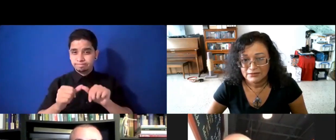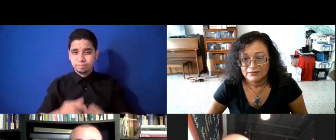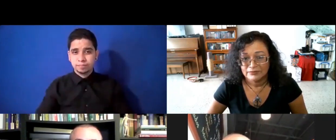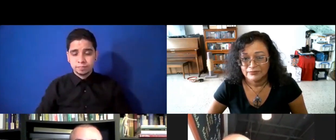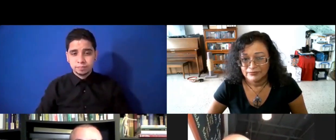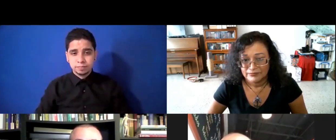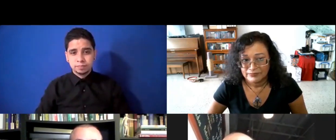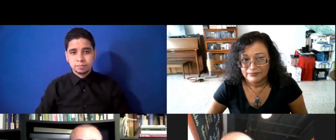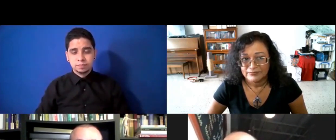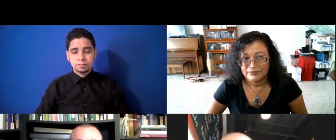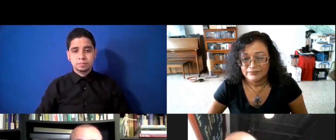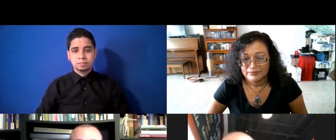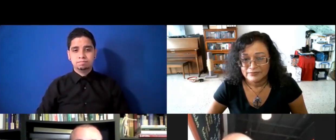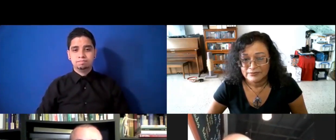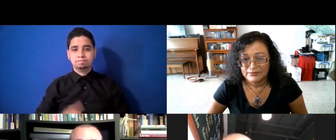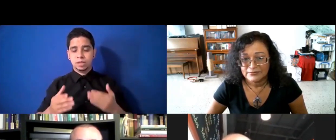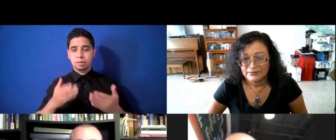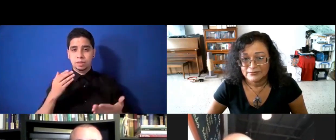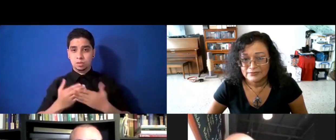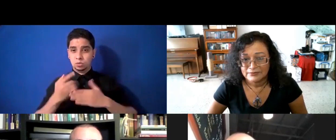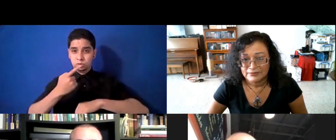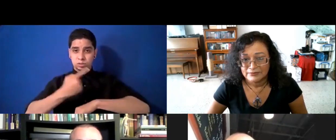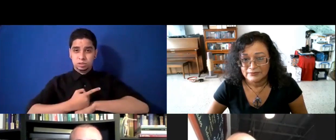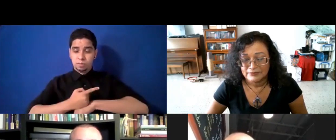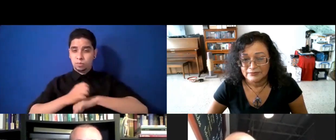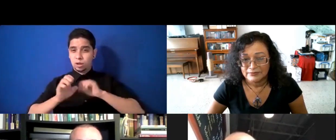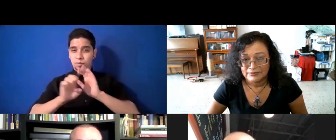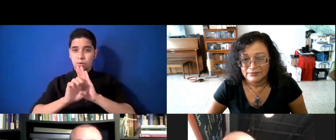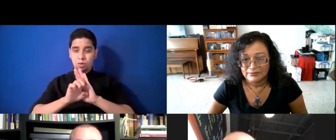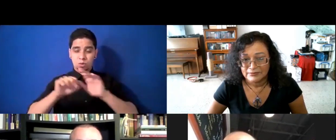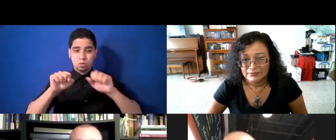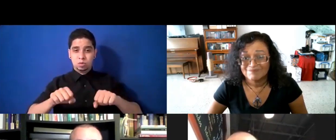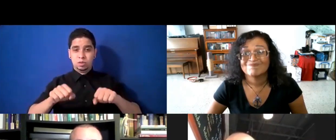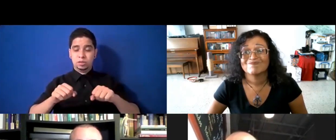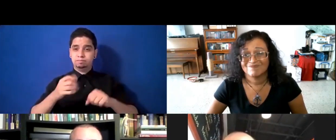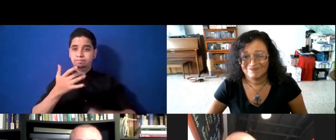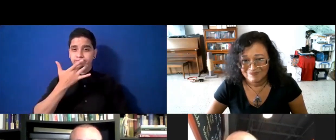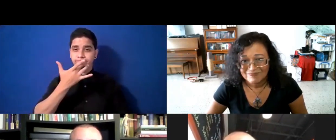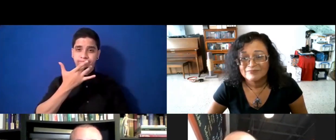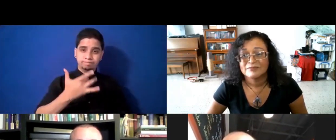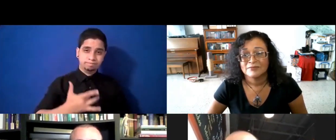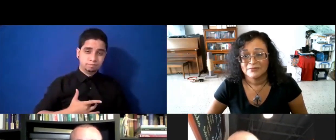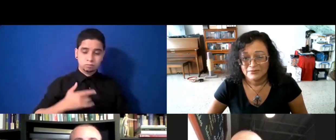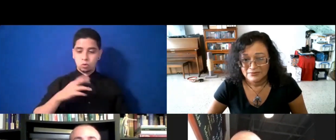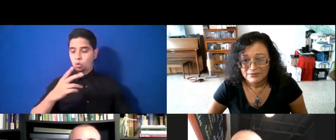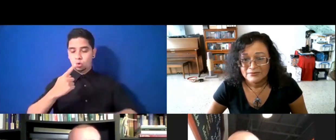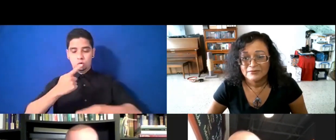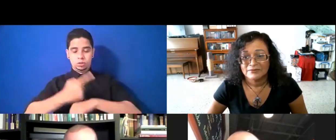llegar, un día, en el cual, pues, pudiera ser el cumpleaños, o el día especial, día de madre,